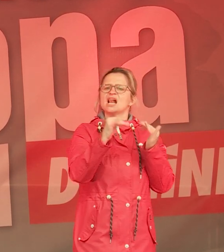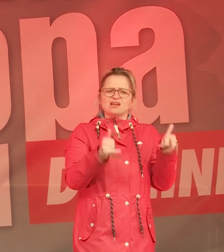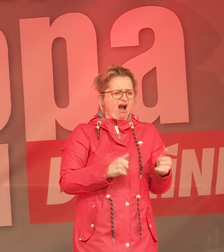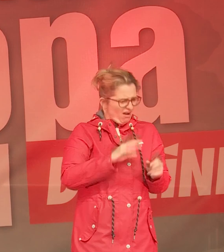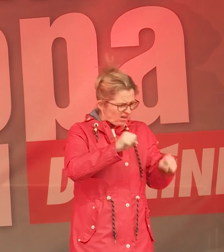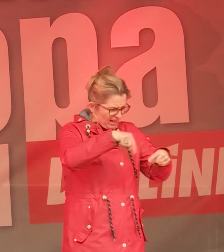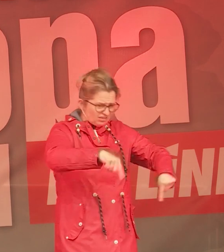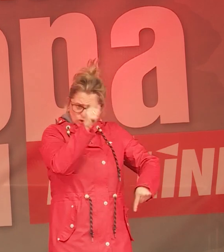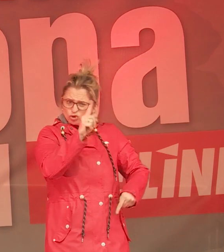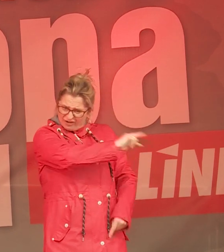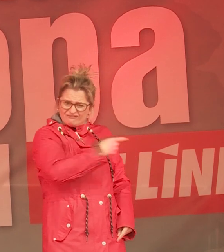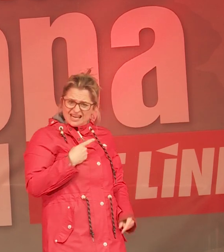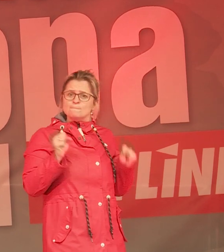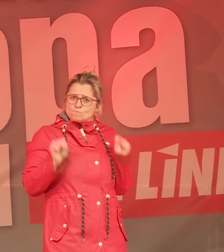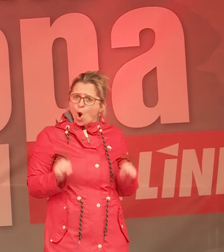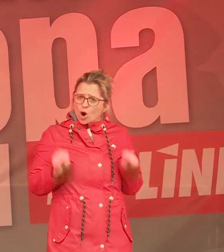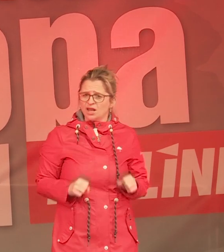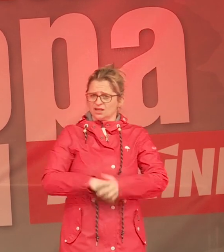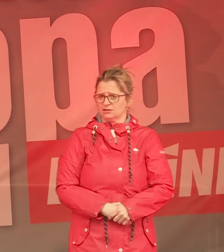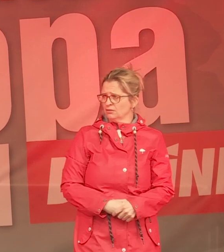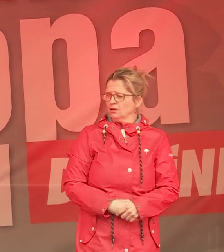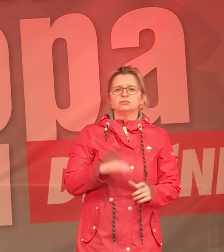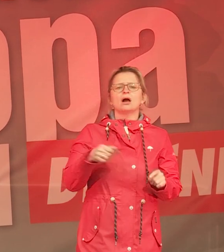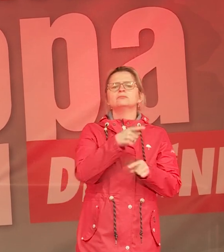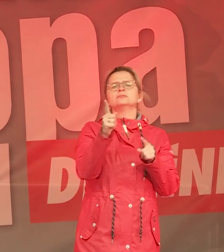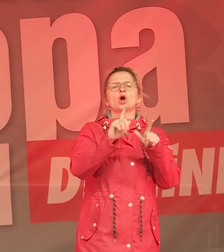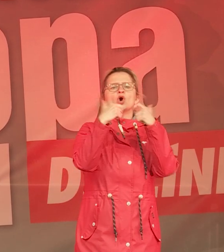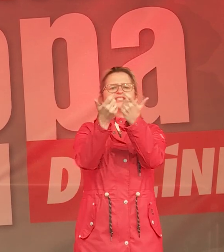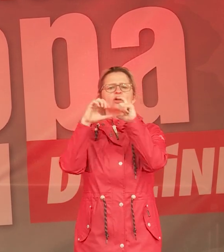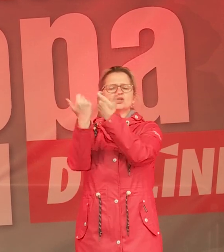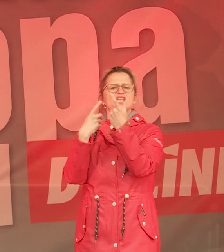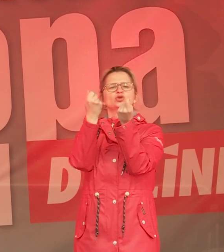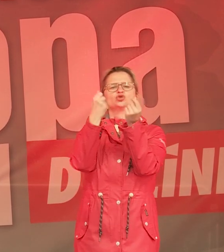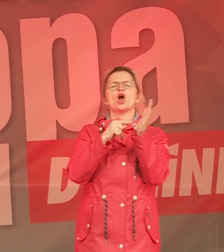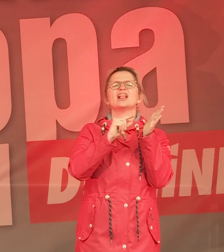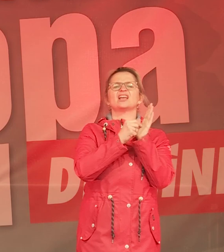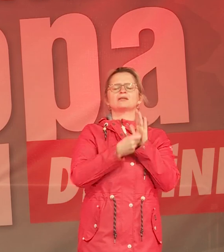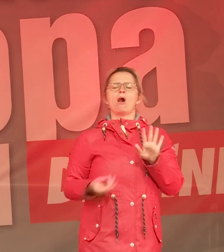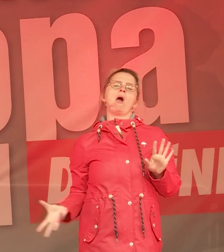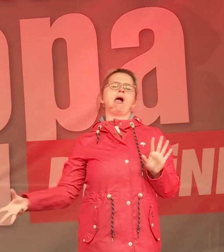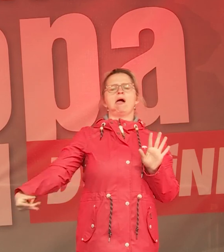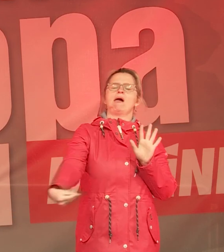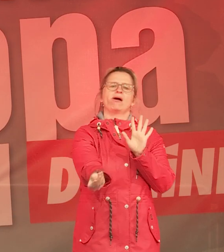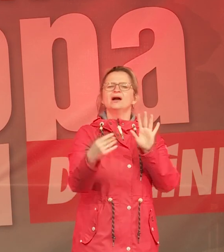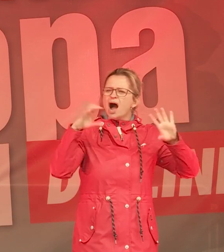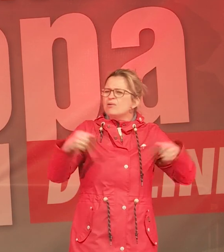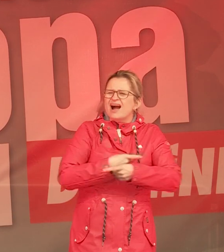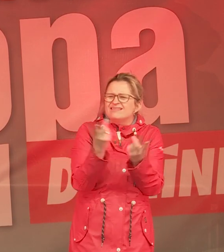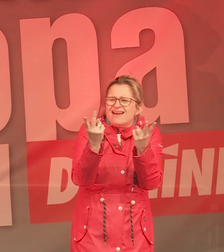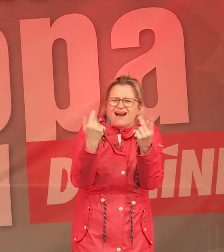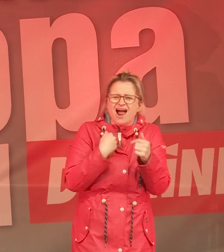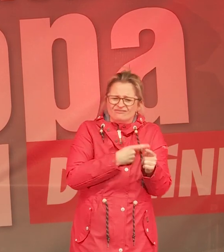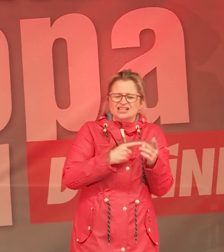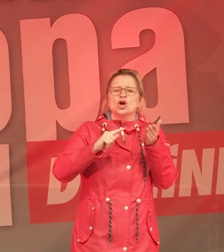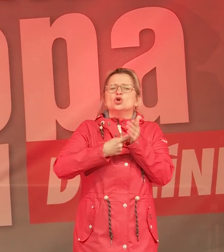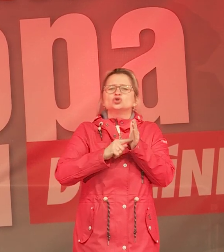auch. Wir könnten diese Steuerhintergehung beenden, indem man in Deutschland eine Quellsteuer erhebt auf alle Gewinne, die